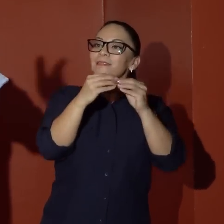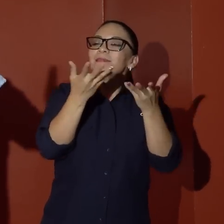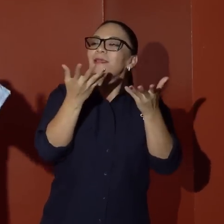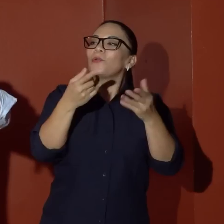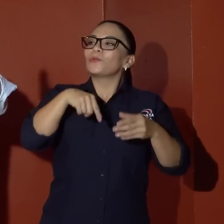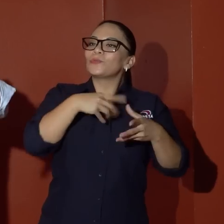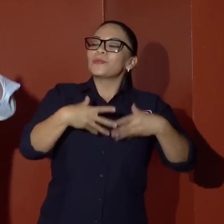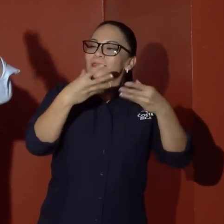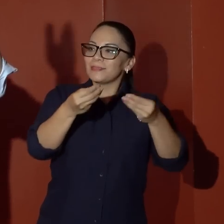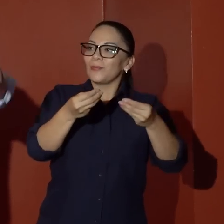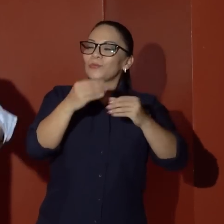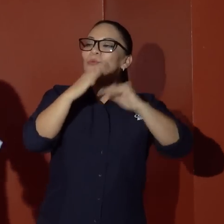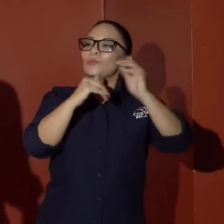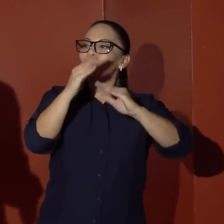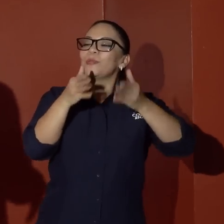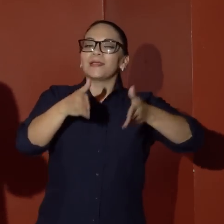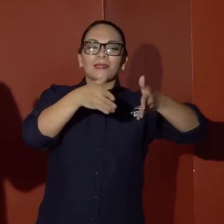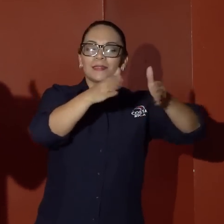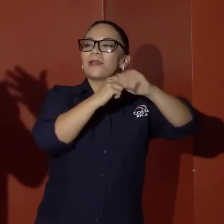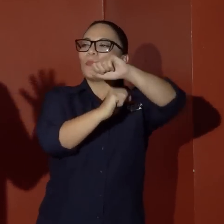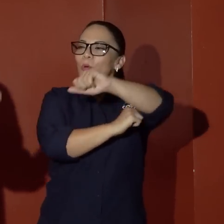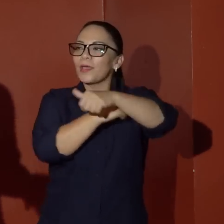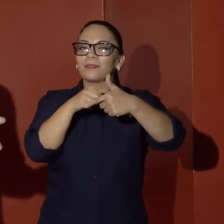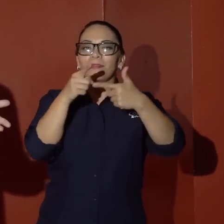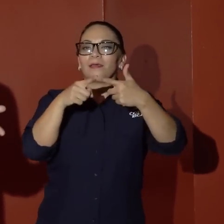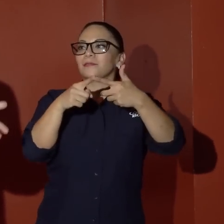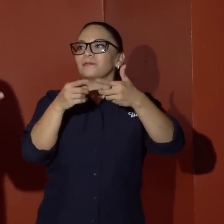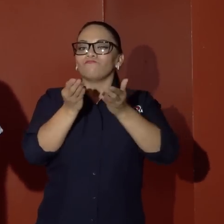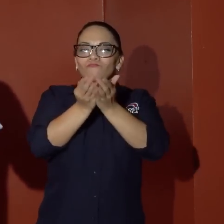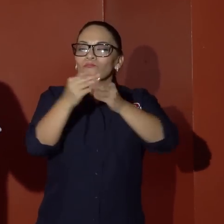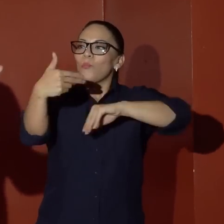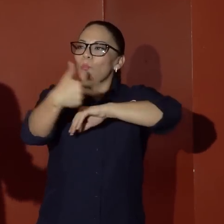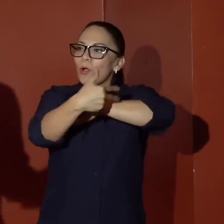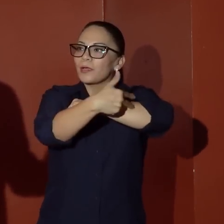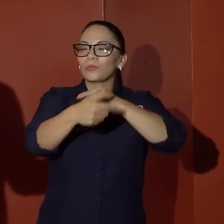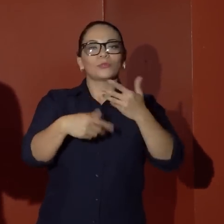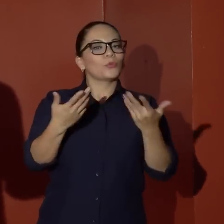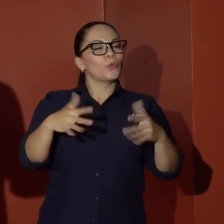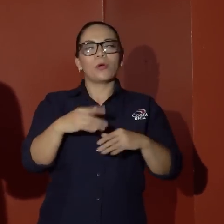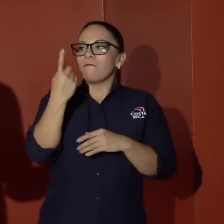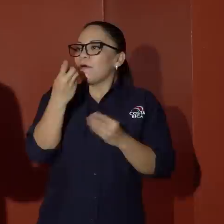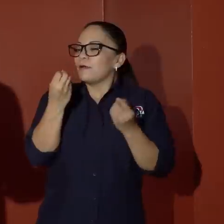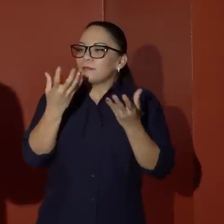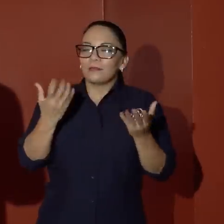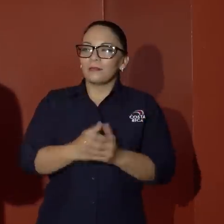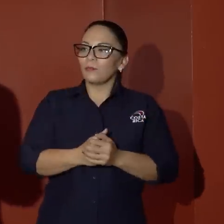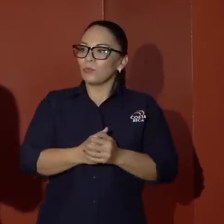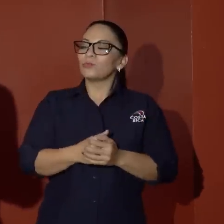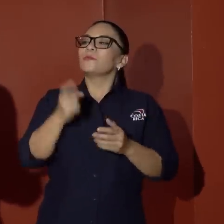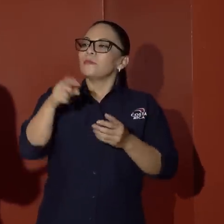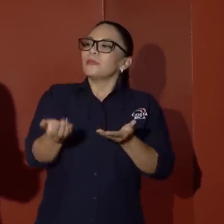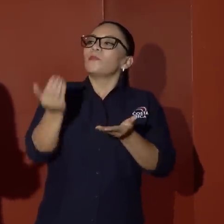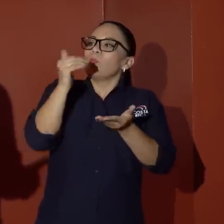gastamos en construir carreteras, puentes, puertos, etc. Entonces hay un déficit enorme que hay que reconstruir.